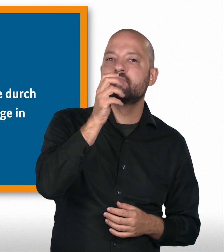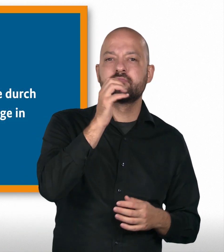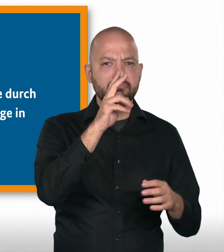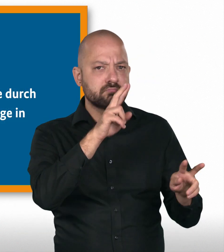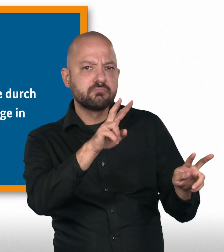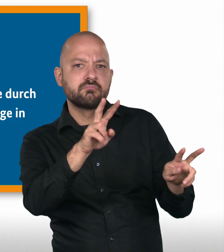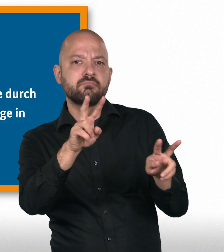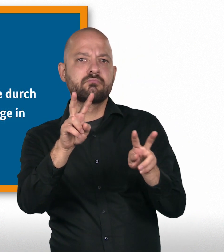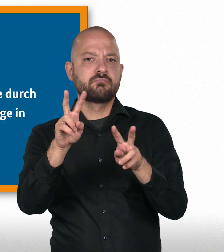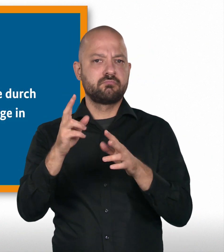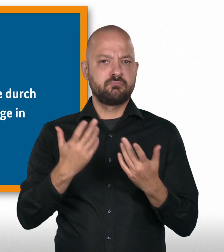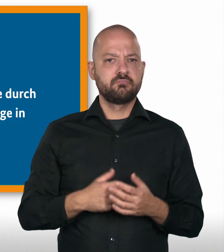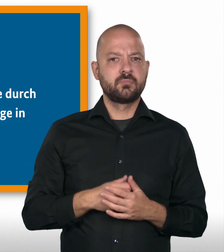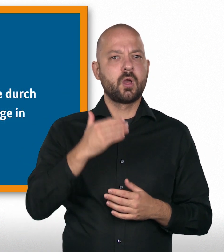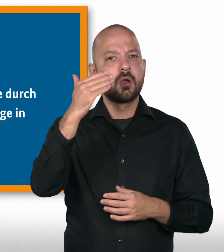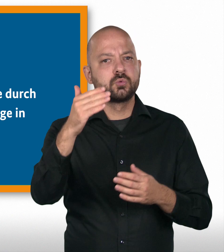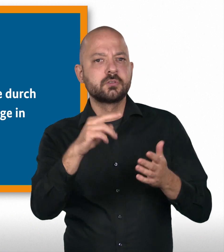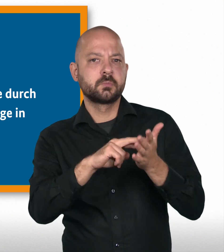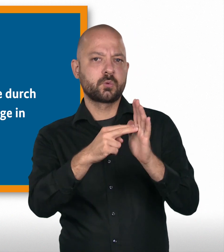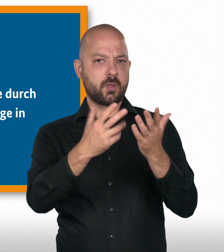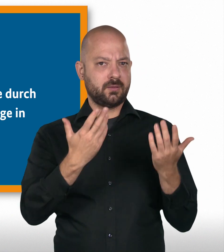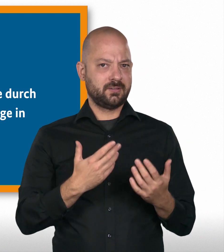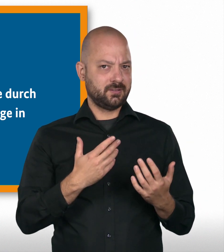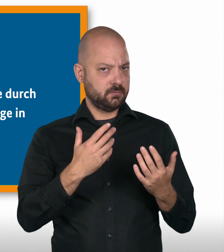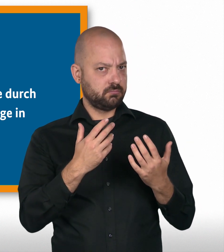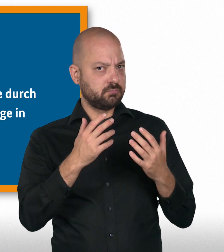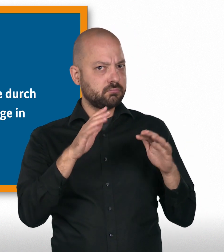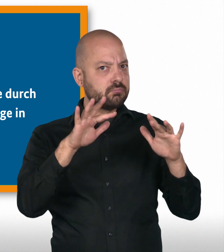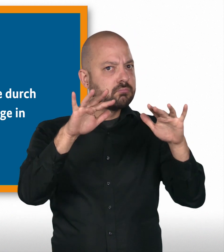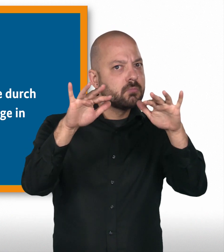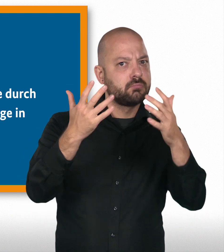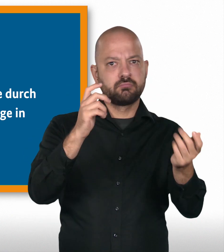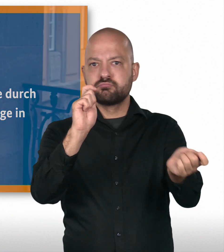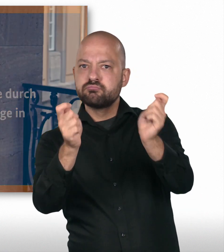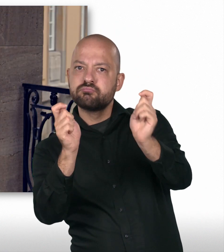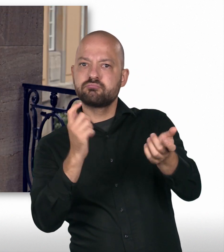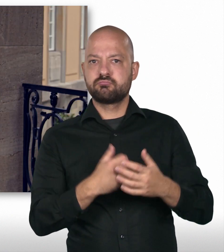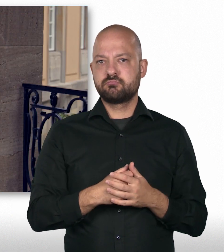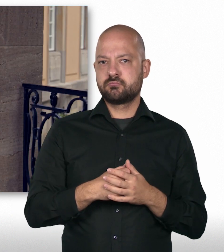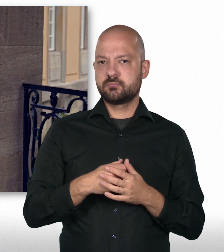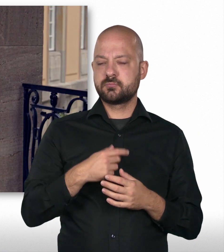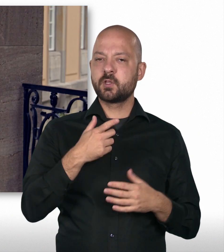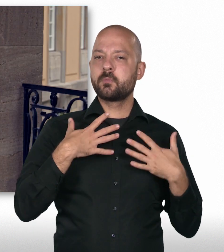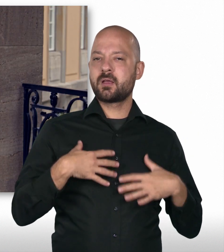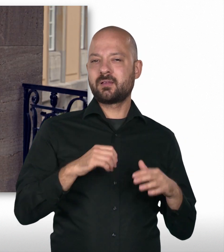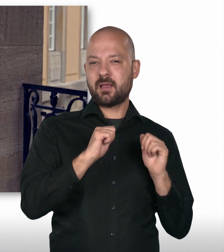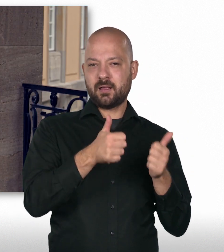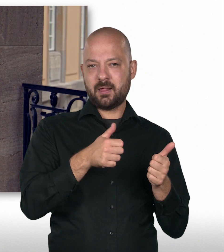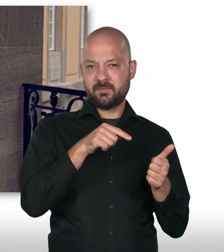da sehe ich alltäglich, wie wir daran arbeiten, die Außenpolitik mitzugestalten. Denn wir sorgen dafür,